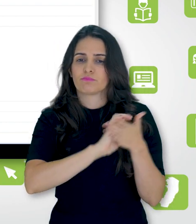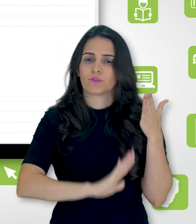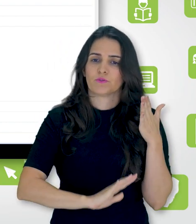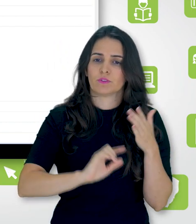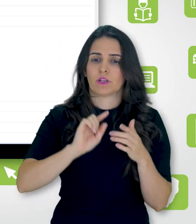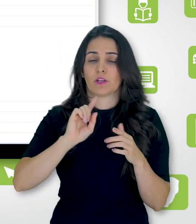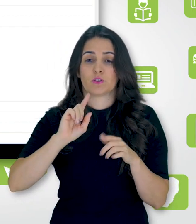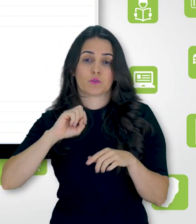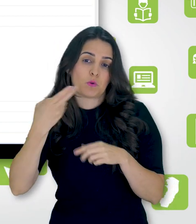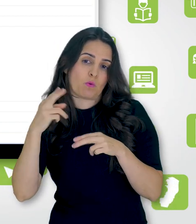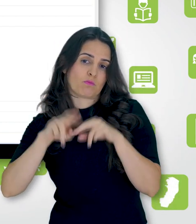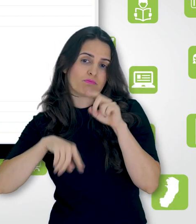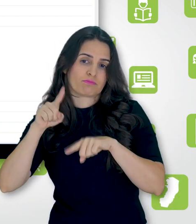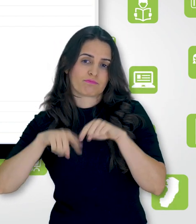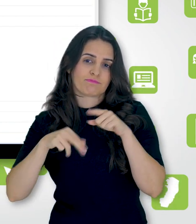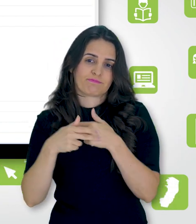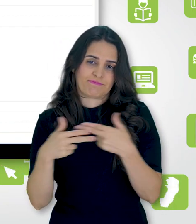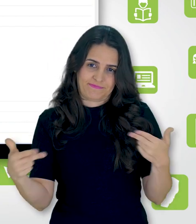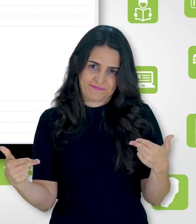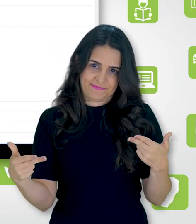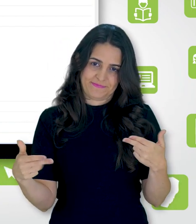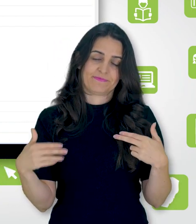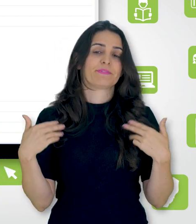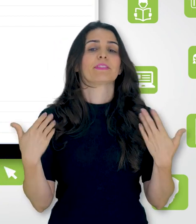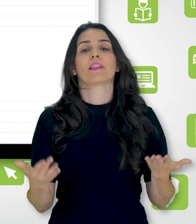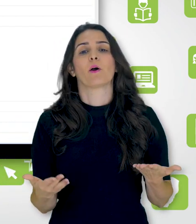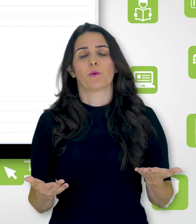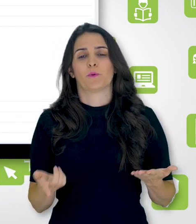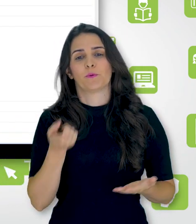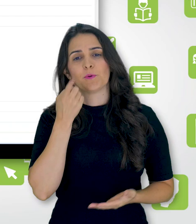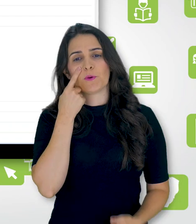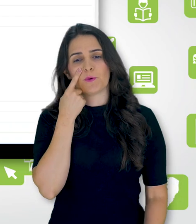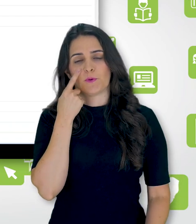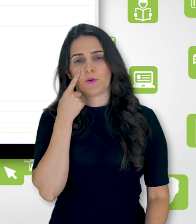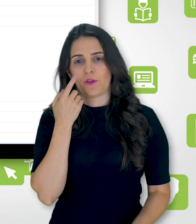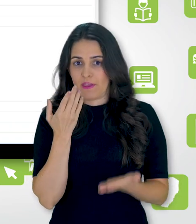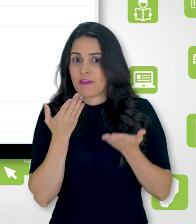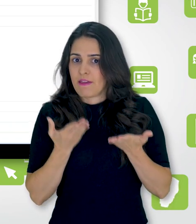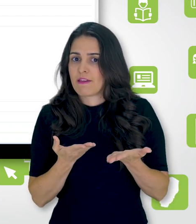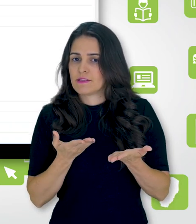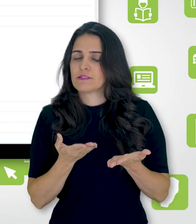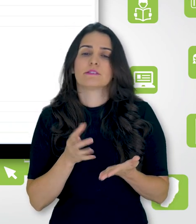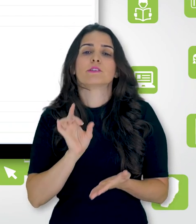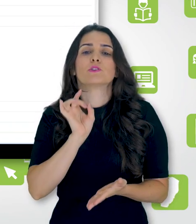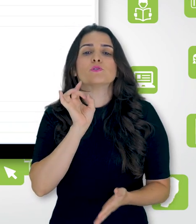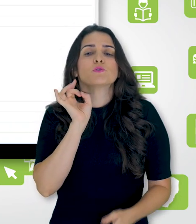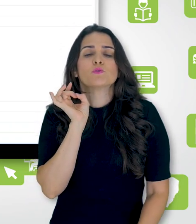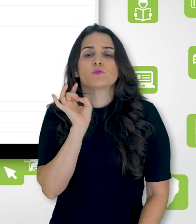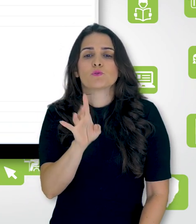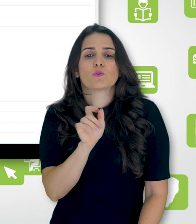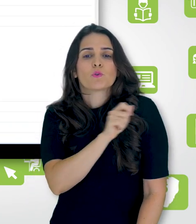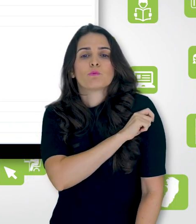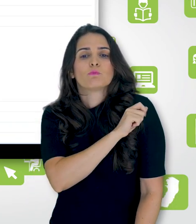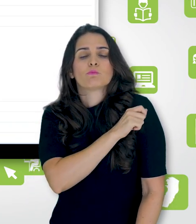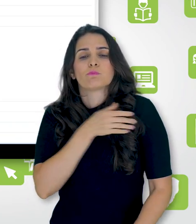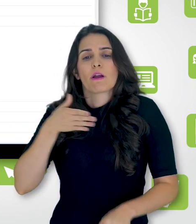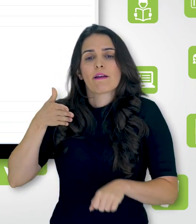Então, neste caso aqui do meu exemplo, eu quero que o estudante somente acesse essa tarefa